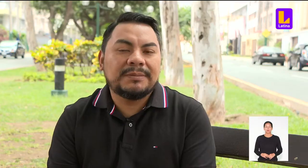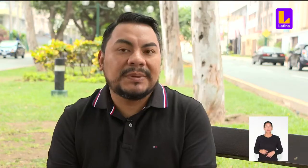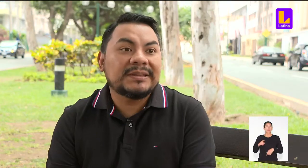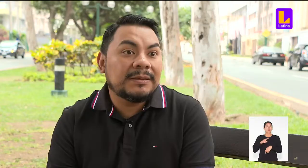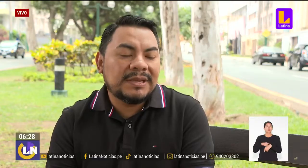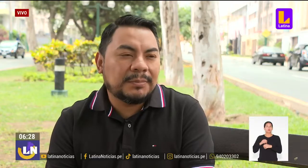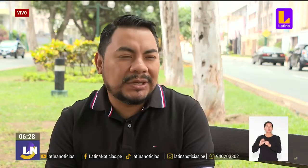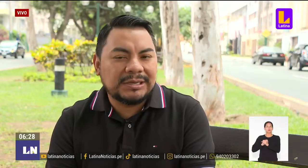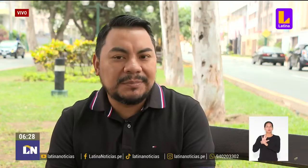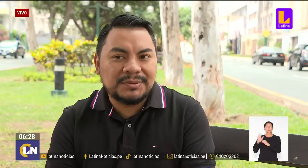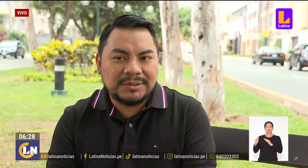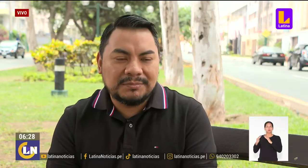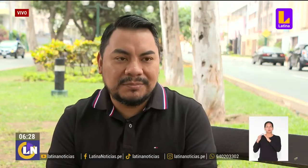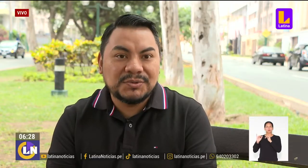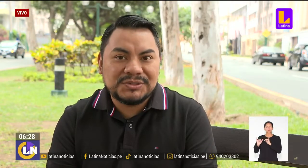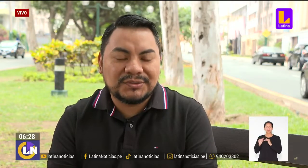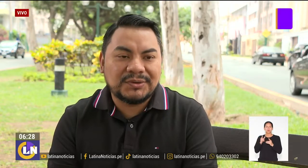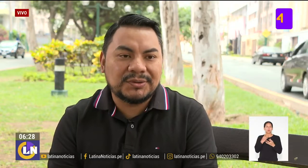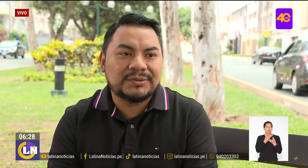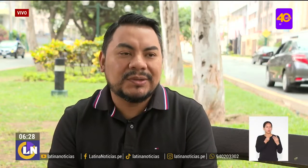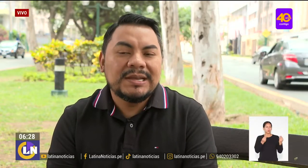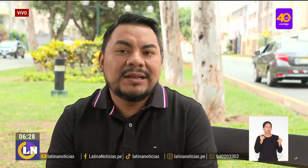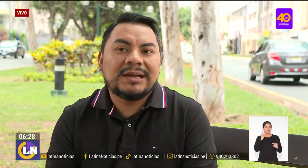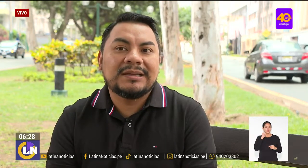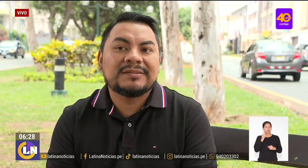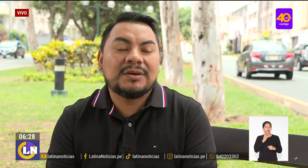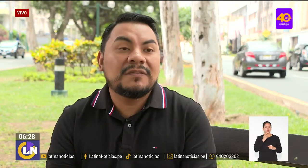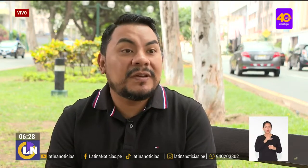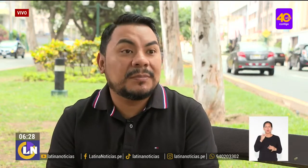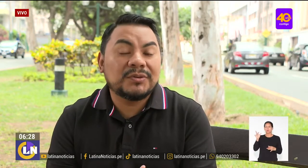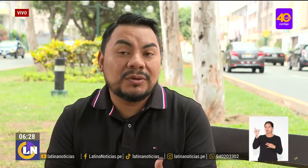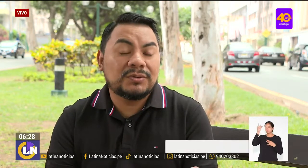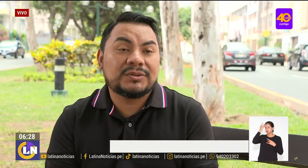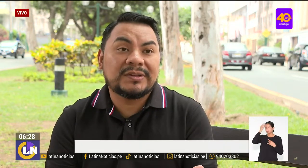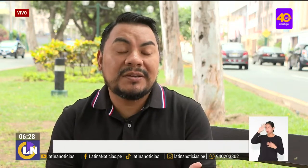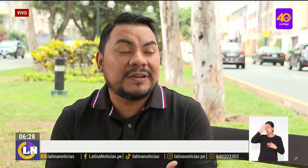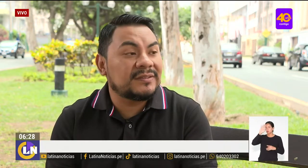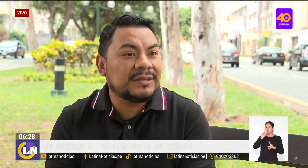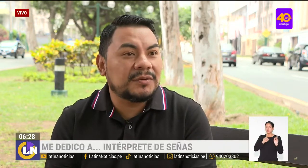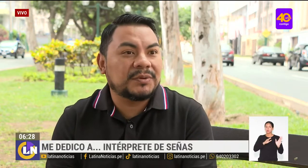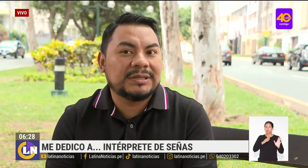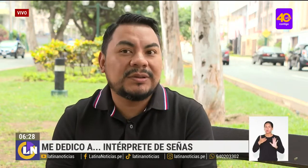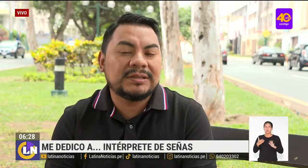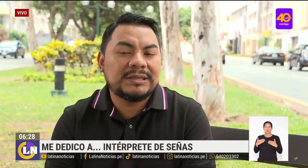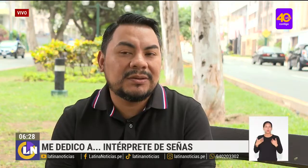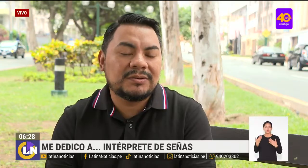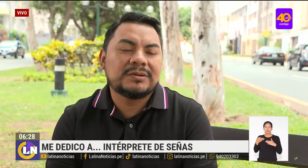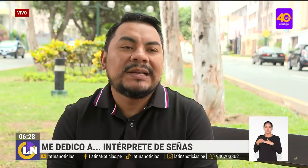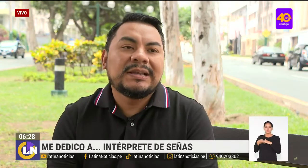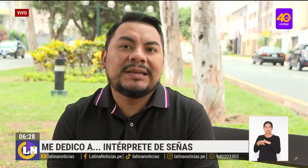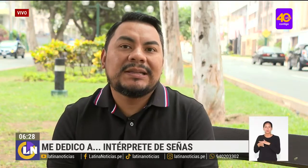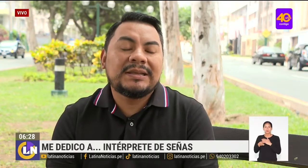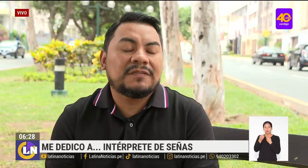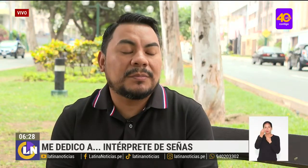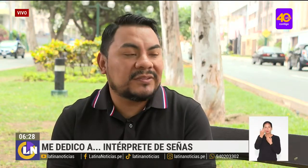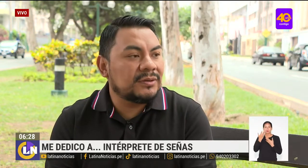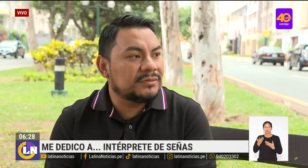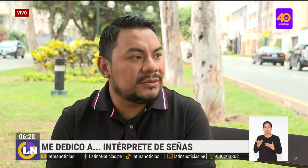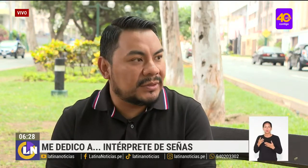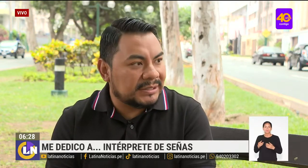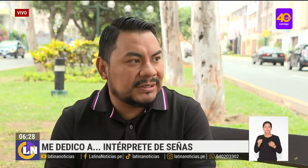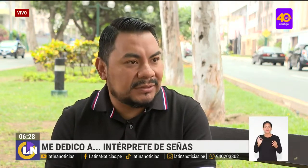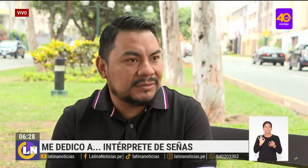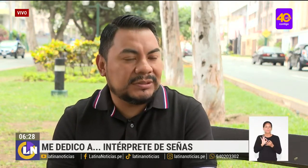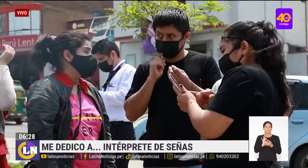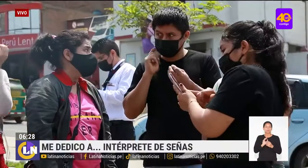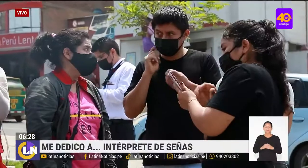En pandemia, por ejemplo, que muchos sordos han estado enfermos, otros han fallecido porque no han tenido la información